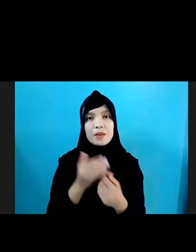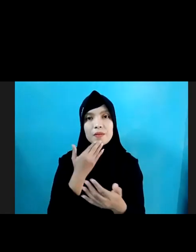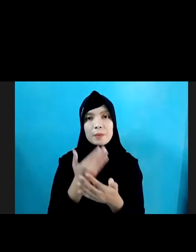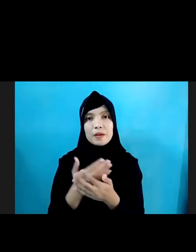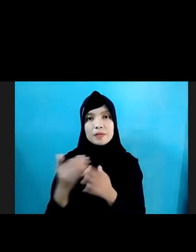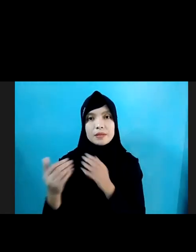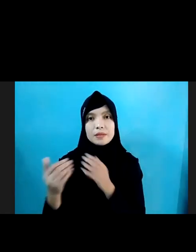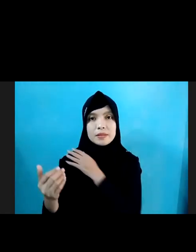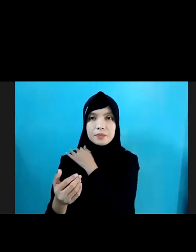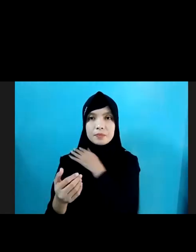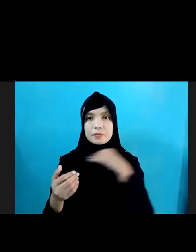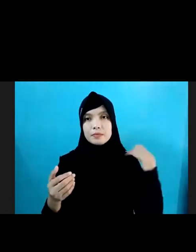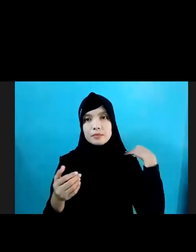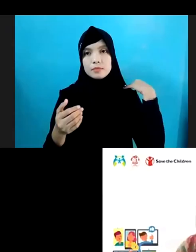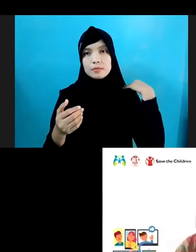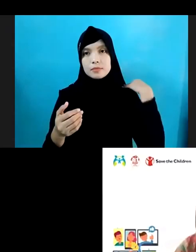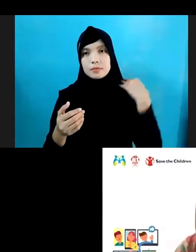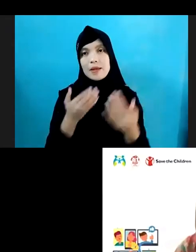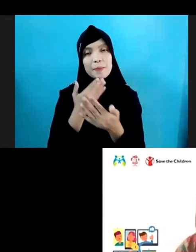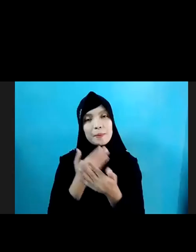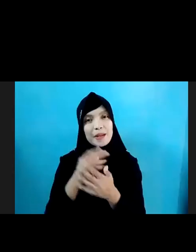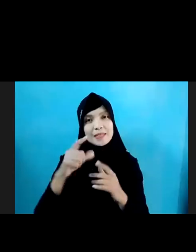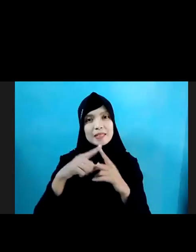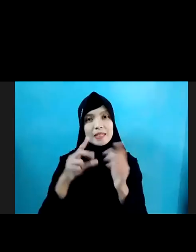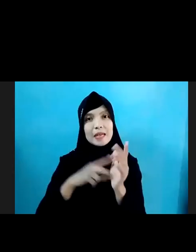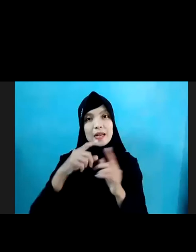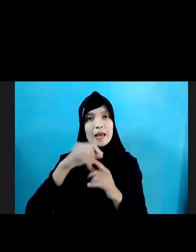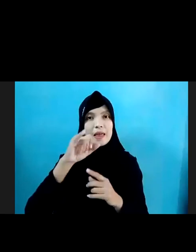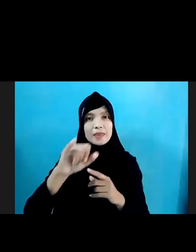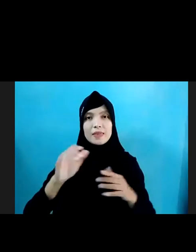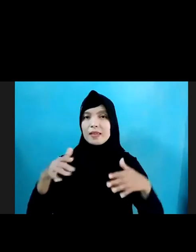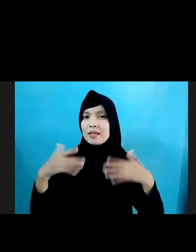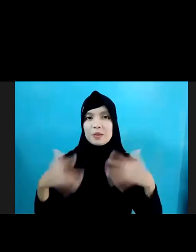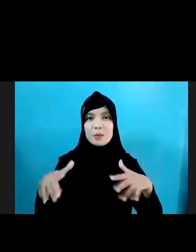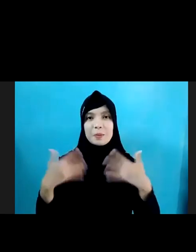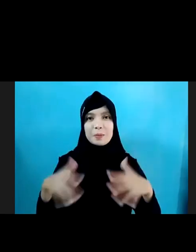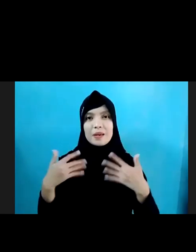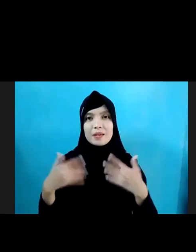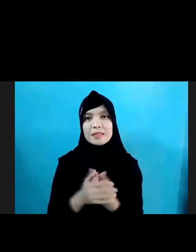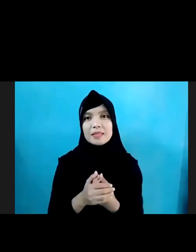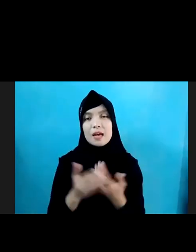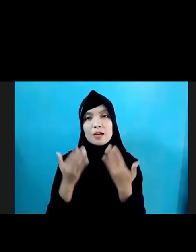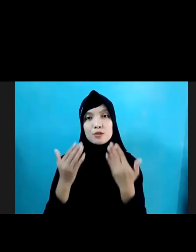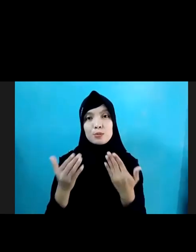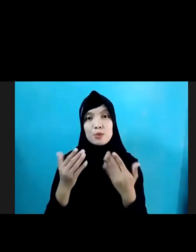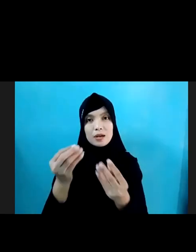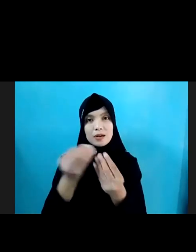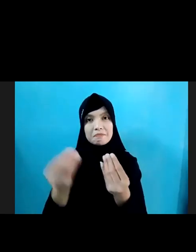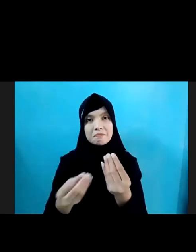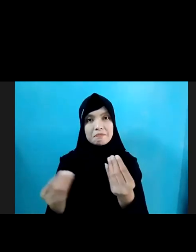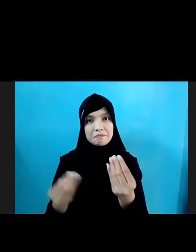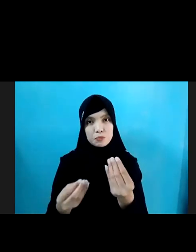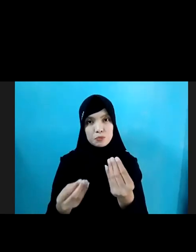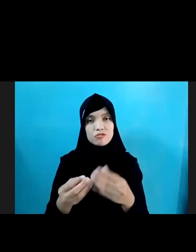Terima Kasih Ranti Ranti Luar Biasa Semoga Ini Generasi Muda Indonesia